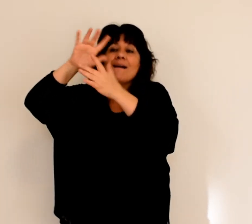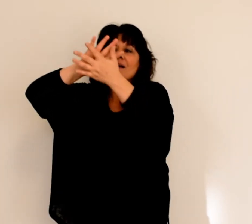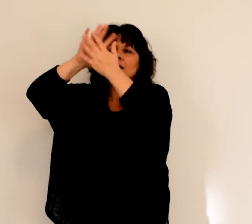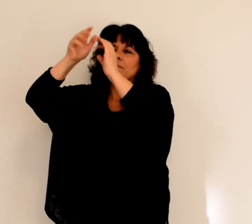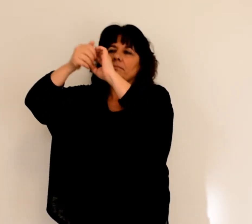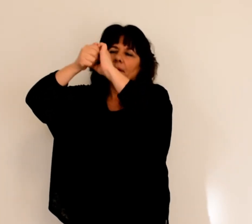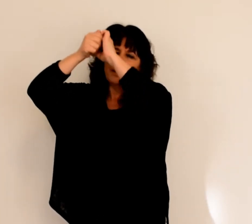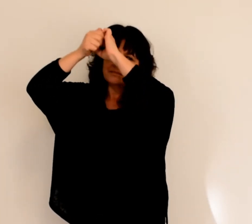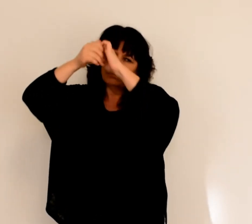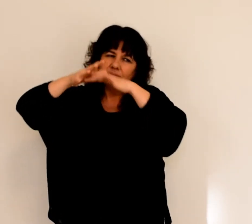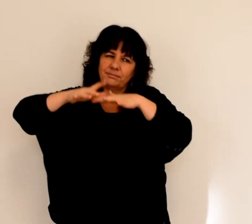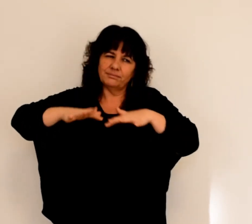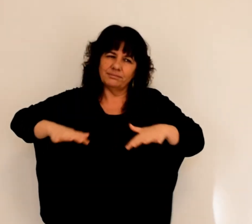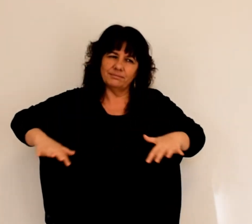dans le Christ Jésus.